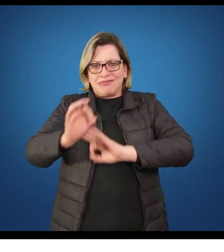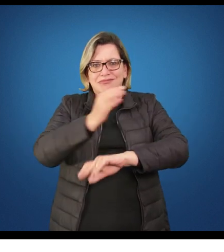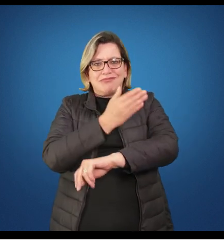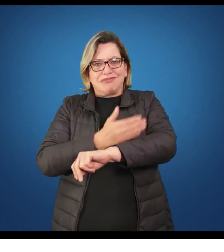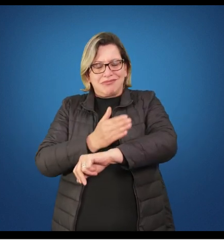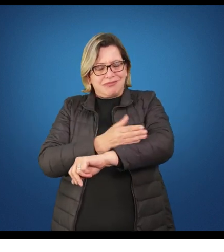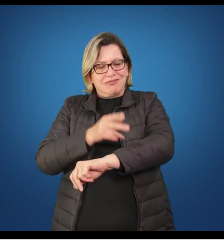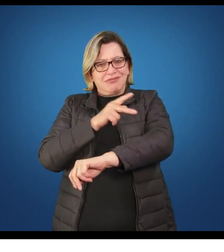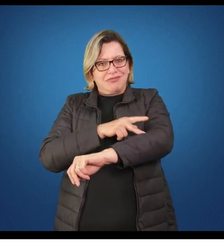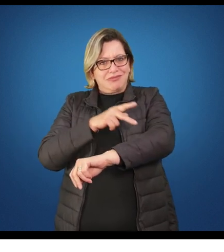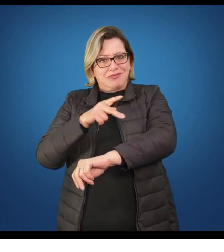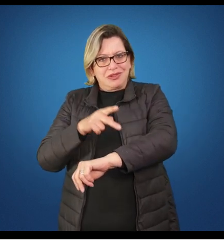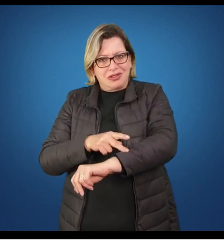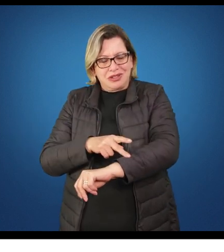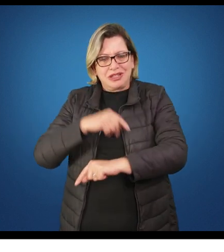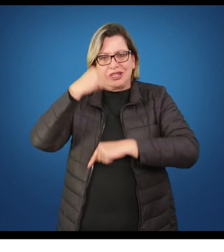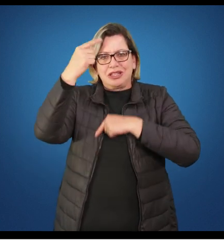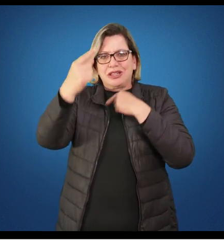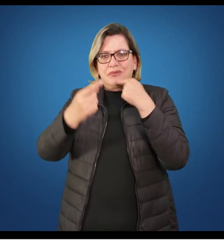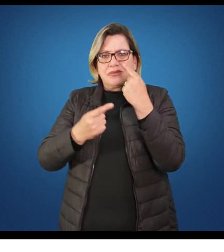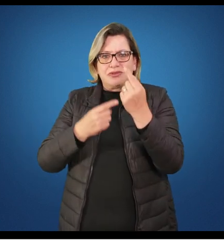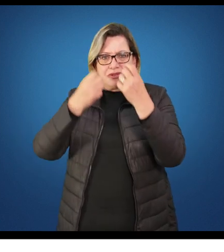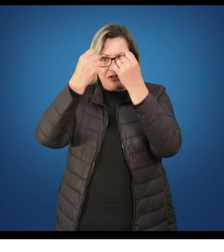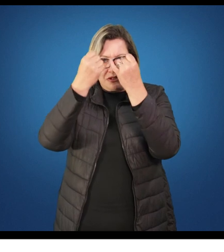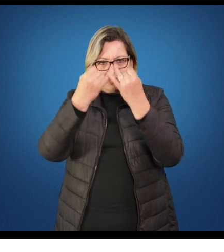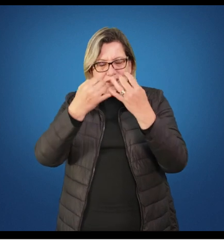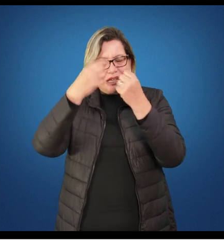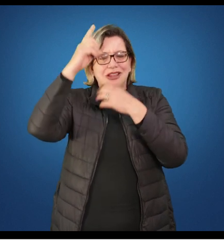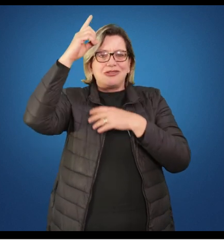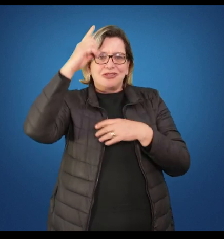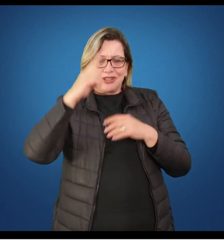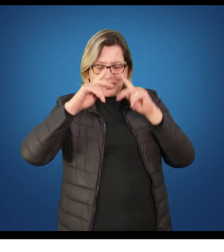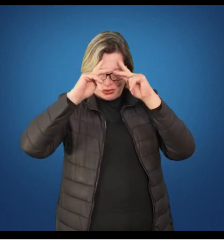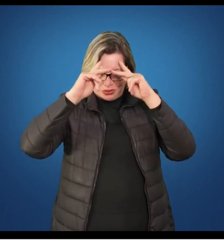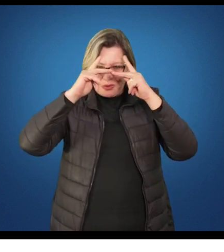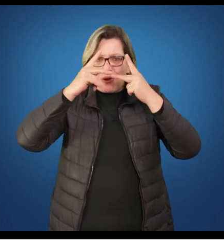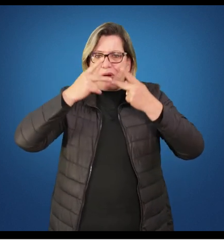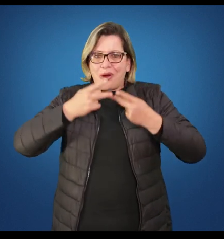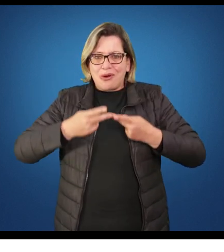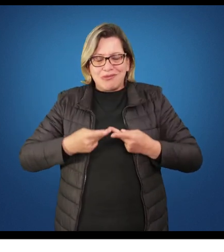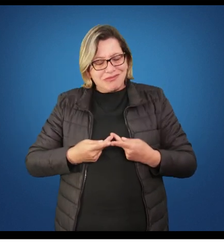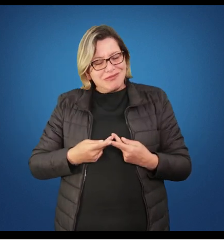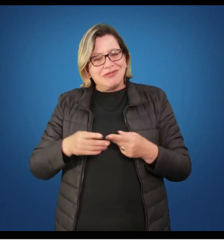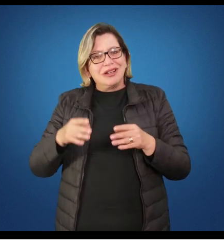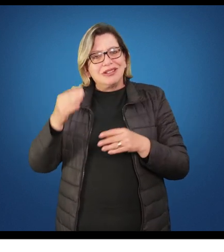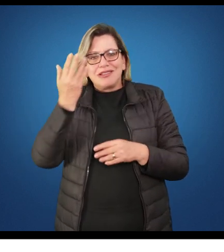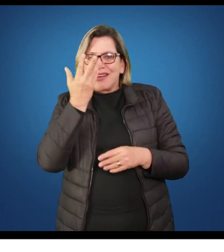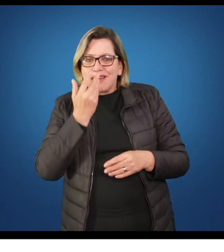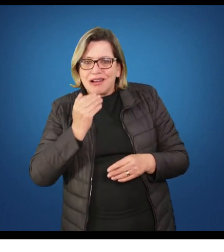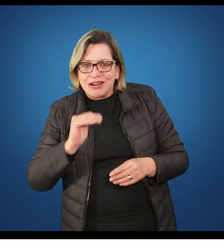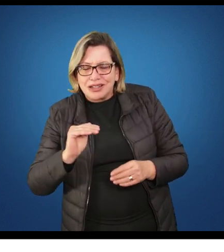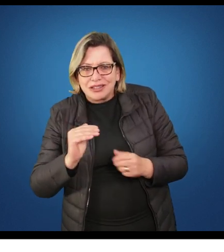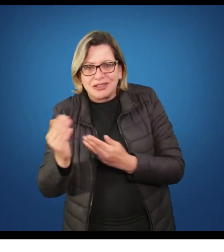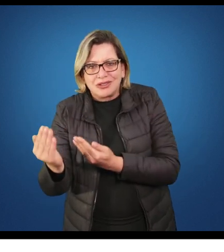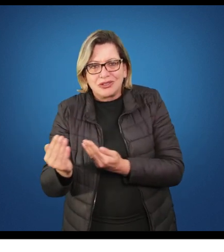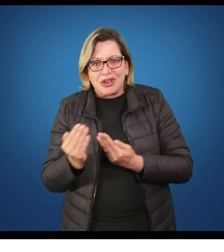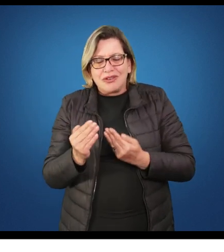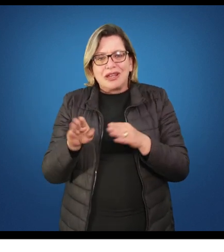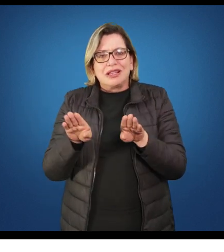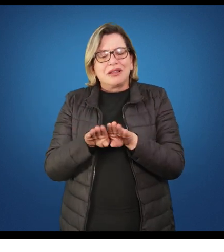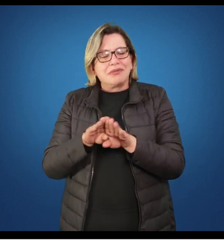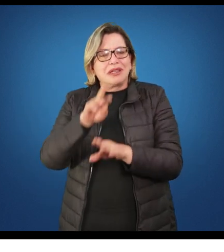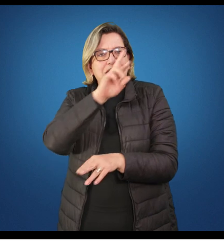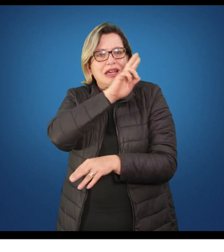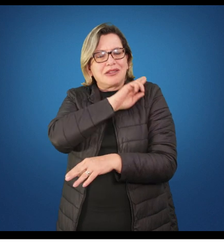fim, as unidades pedagógicas que vão falar tanto dos direitos humanos da criança e do adolescente, quanto do papel social